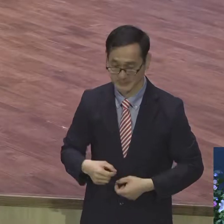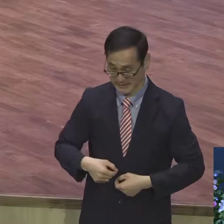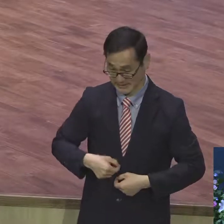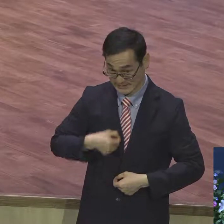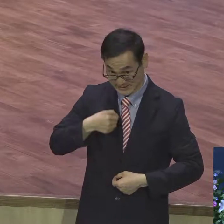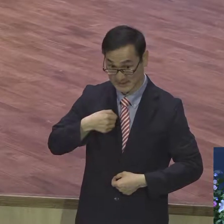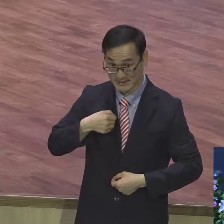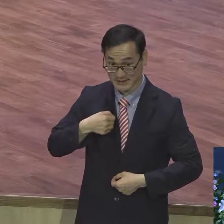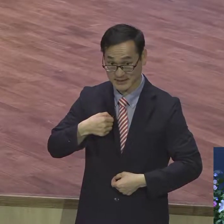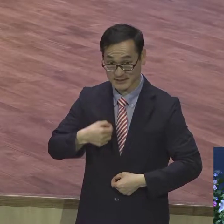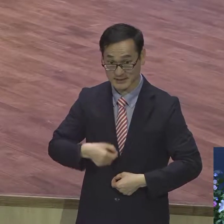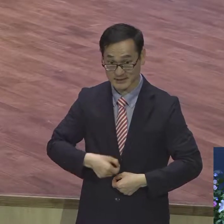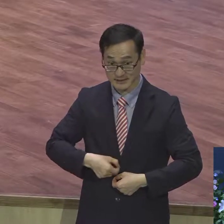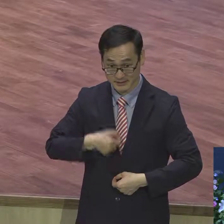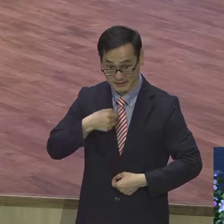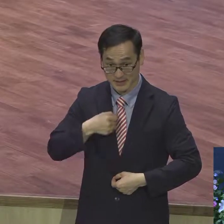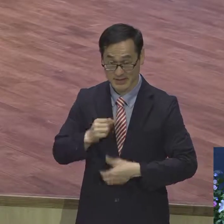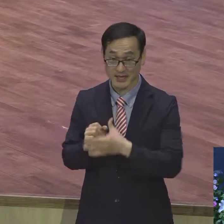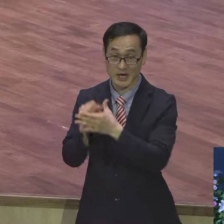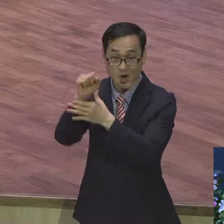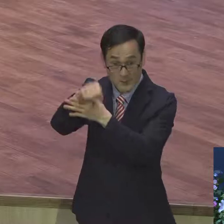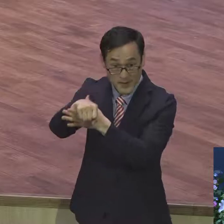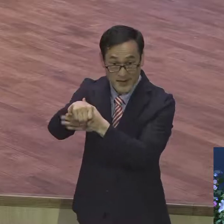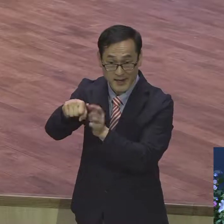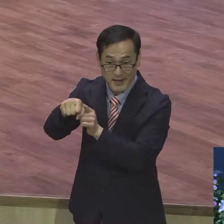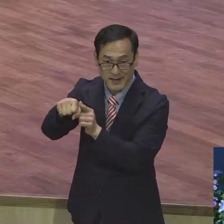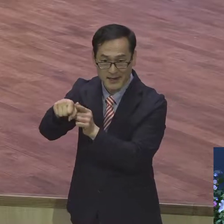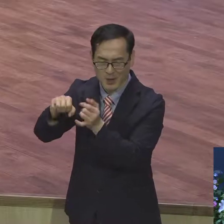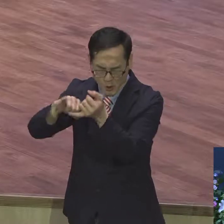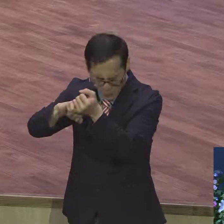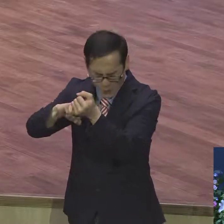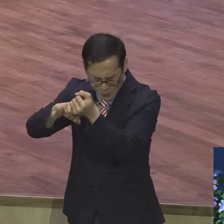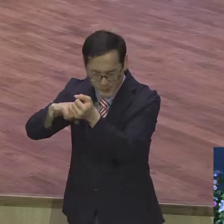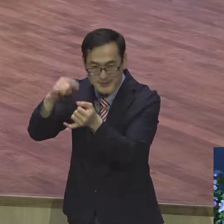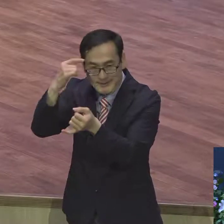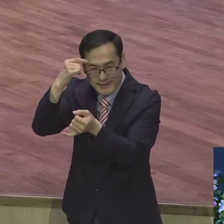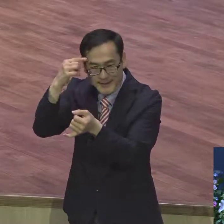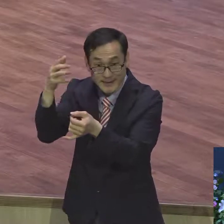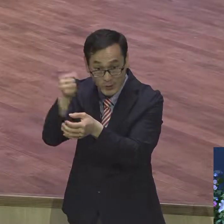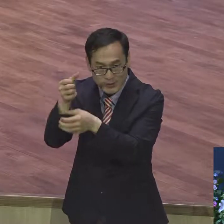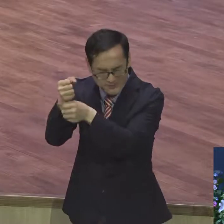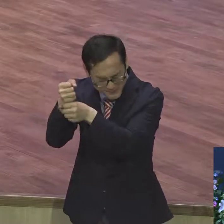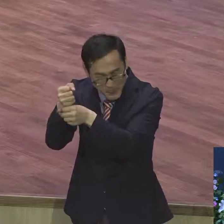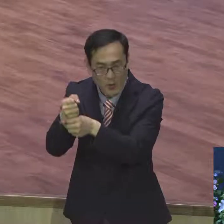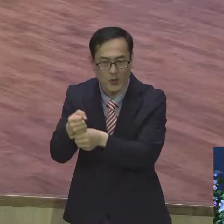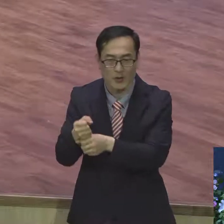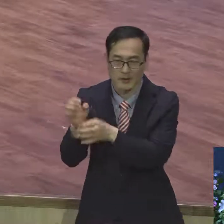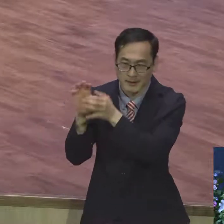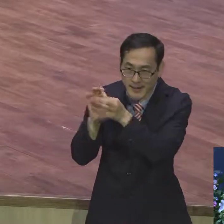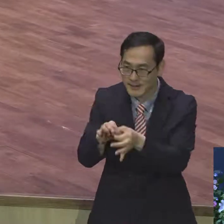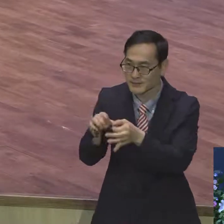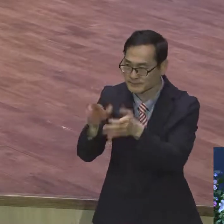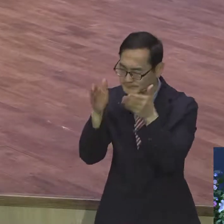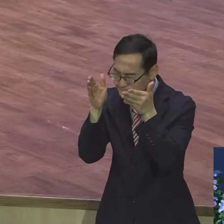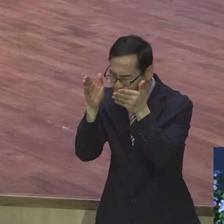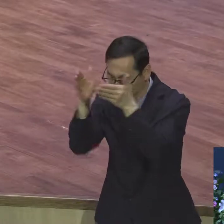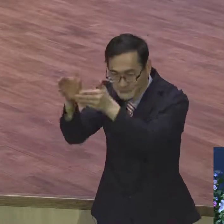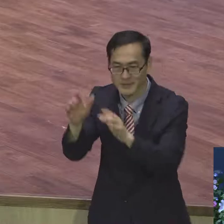이런 은약을 잡고 은약의 여정을 달리시기를 제문으로 축복합니다. 기도합시다.